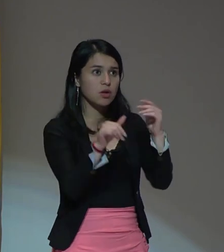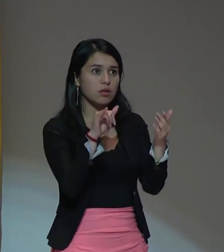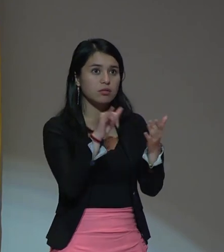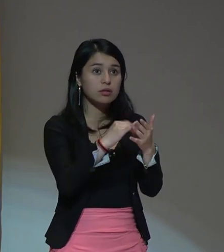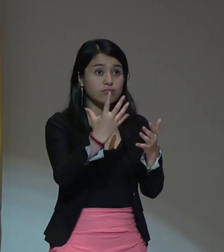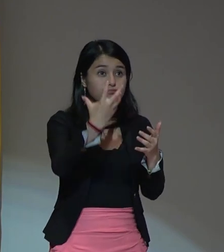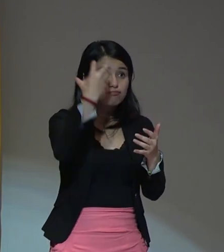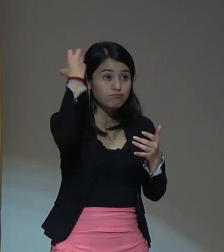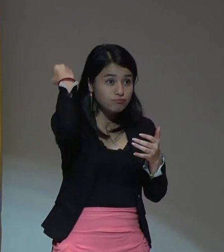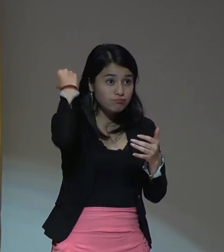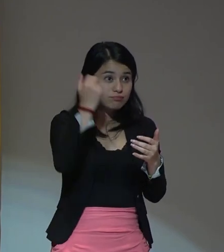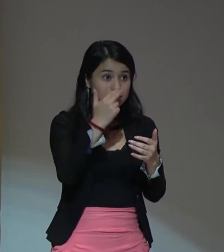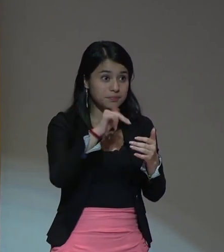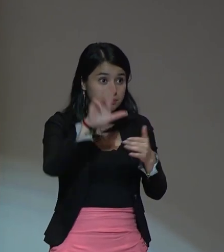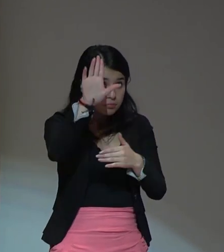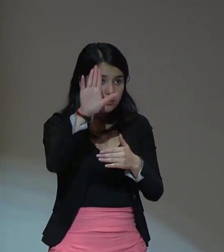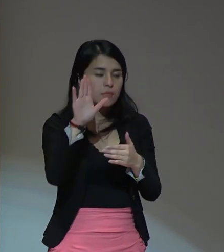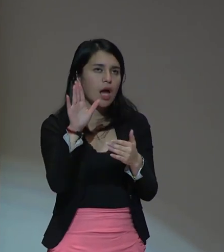de los NASA